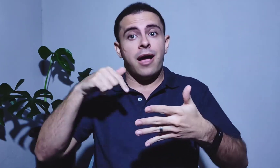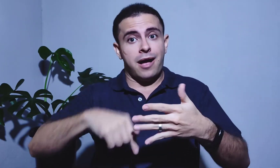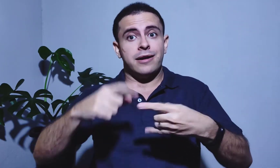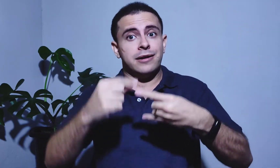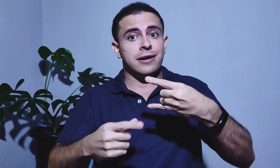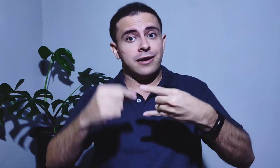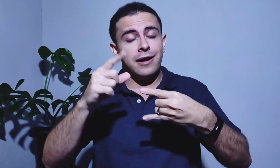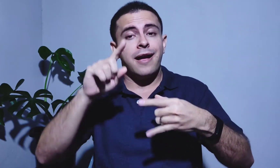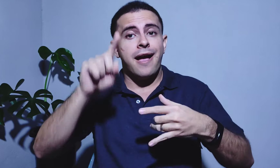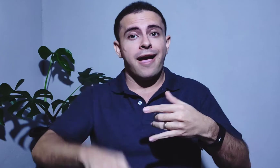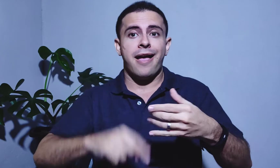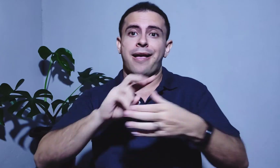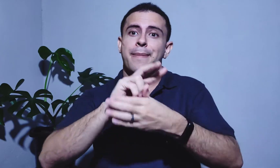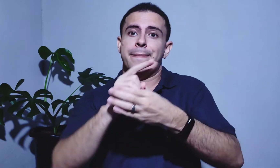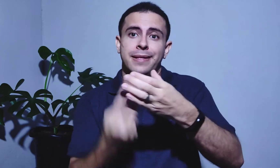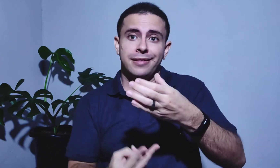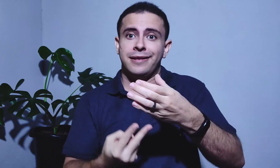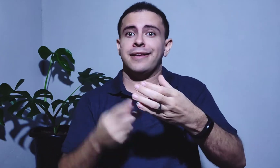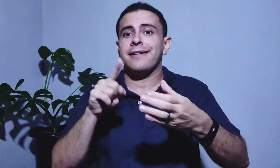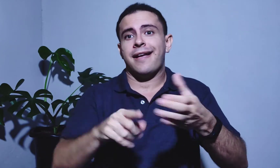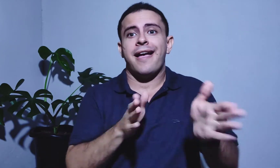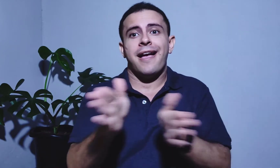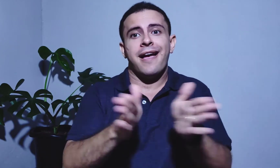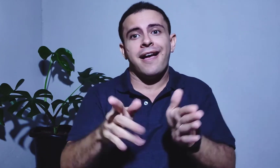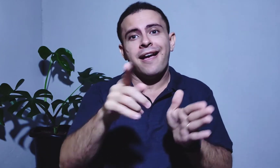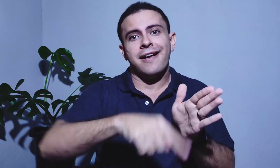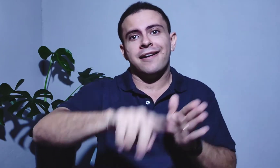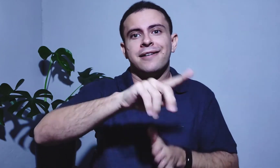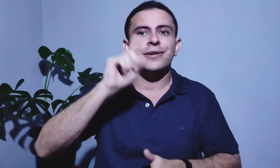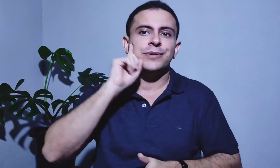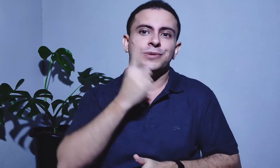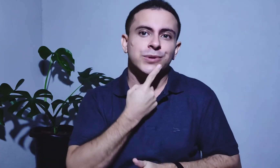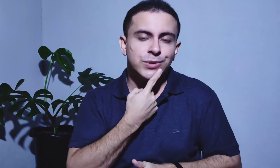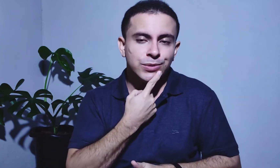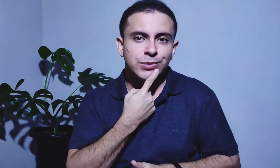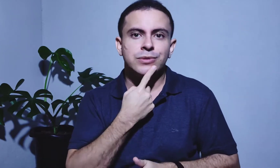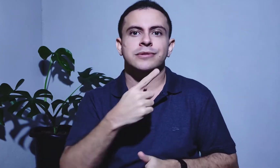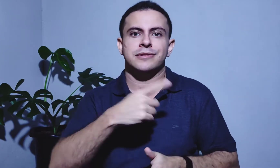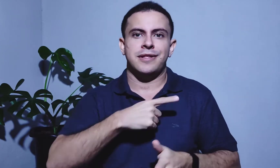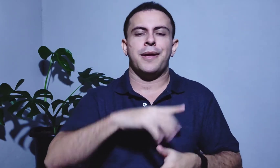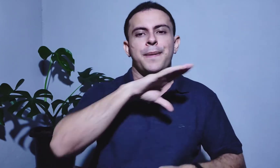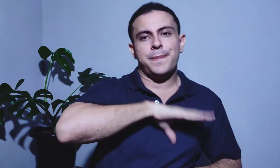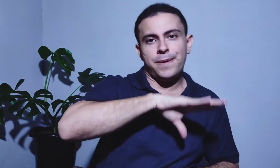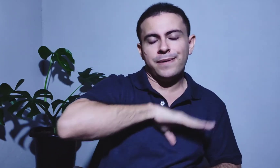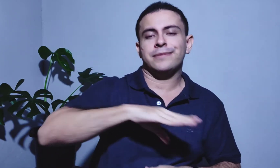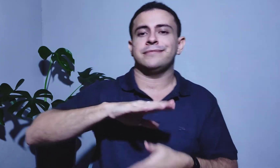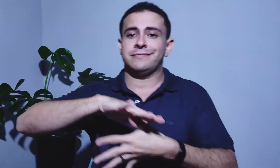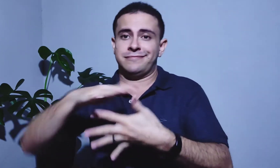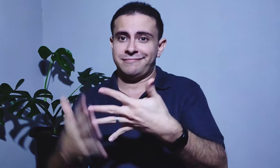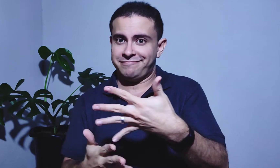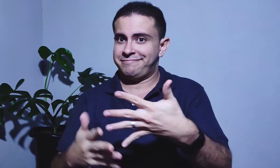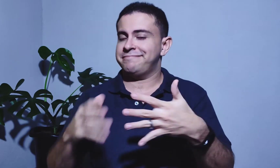ele é bilingüe, pois tem acessível aos surdos, pois ele é em português e em libras.